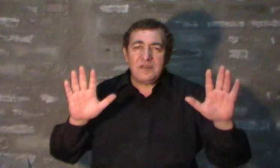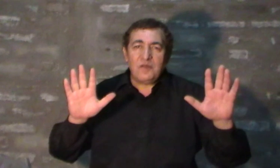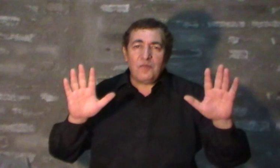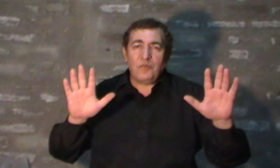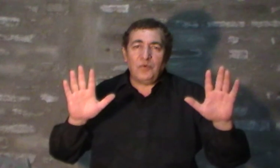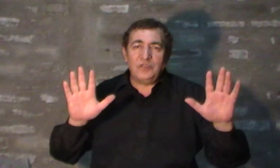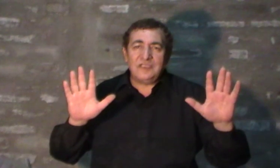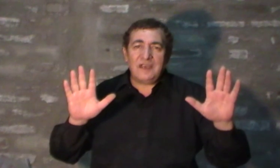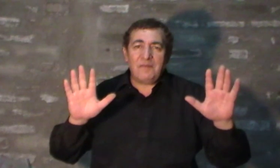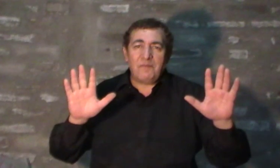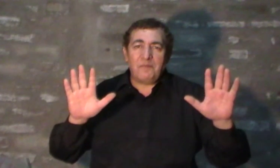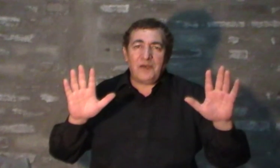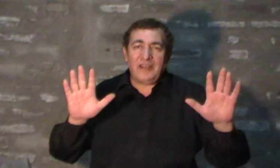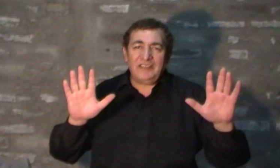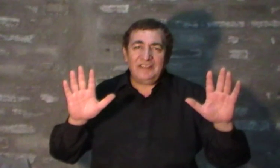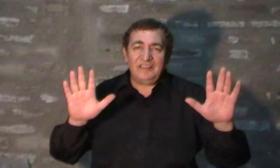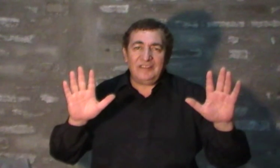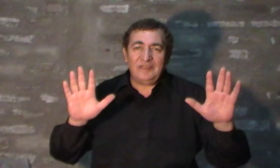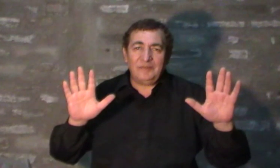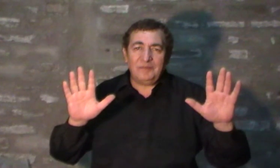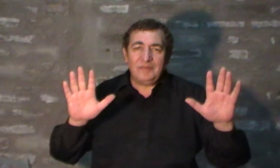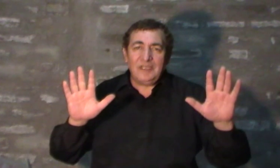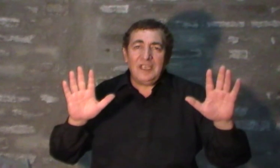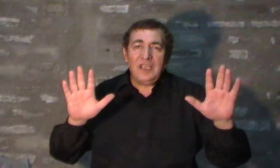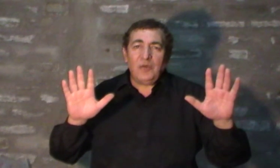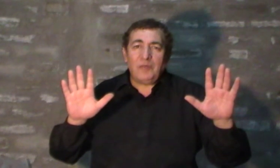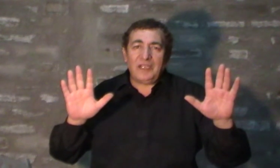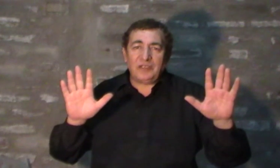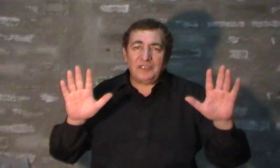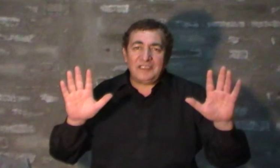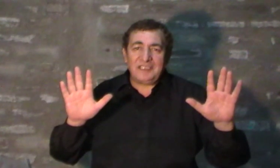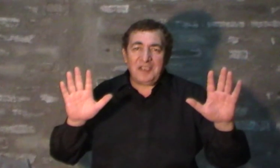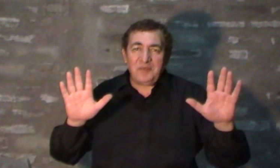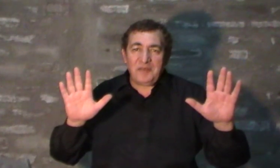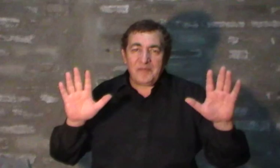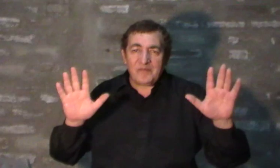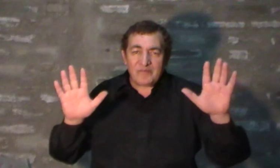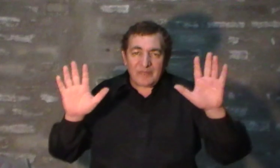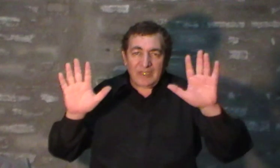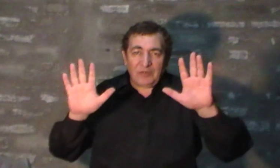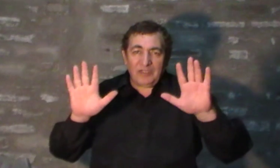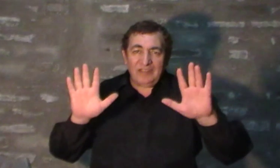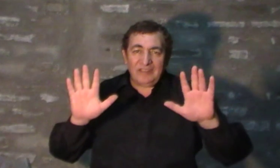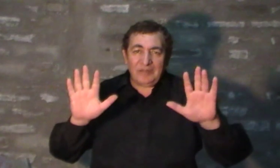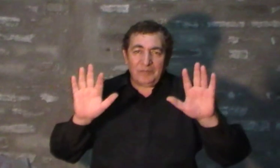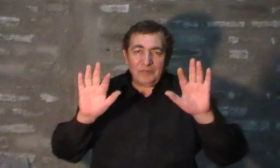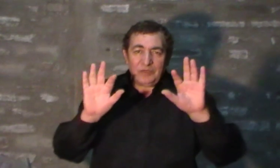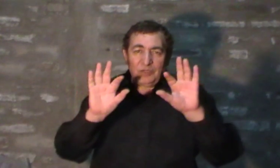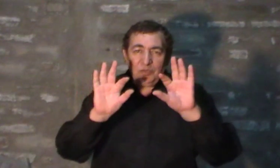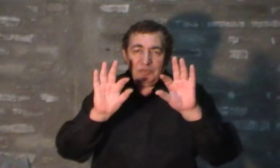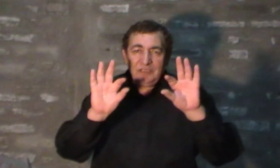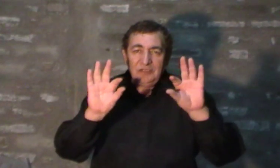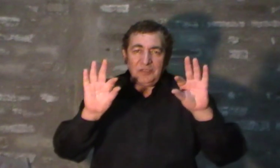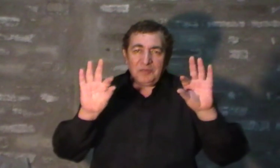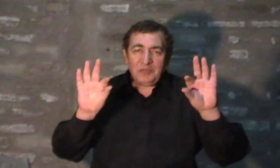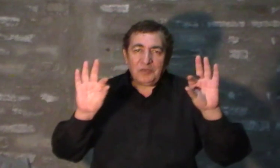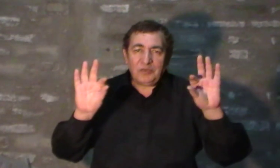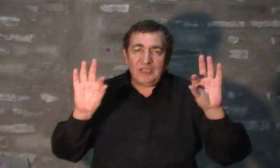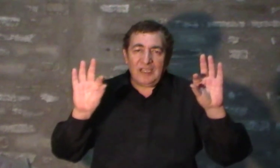mucha paz. Para contactarme, acuérdese, todo juntito y minúscula,